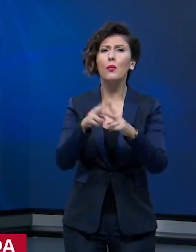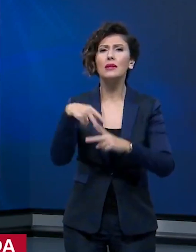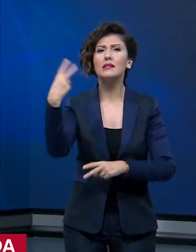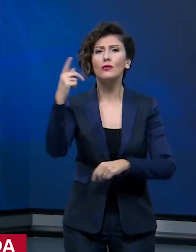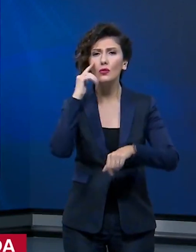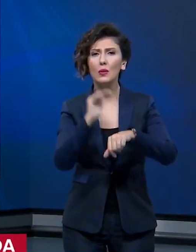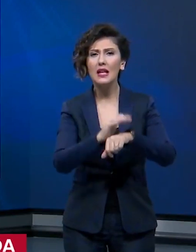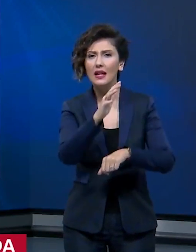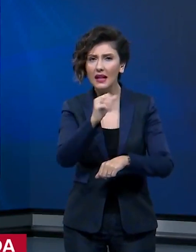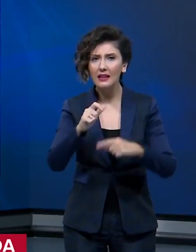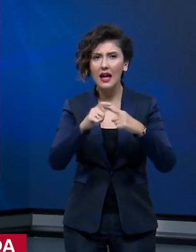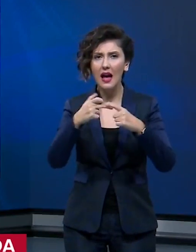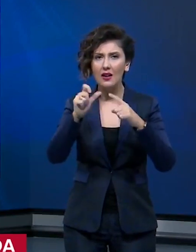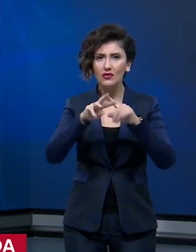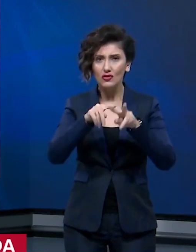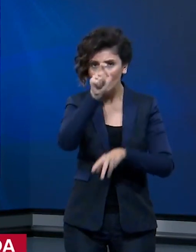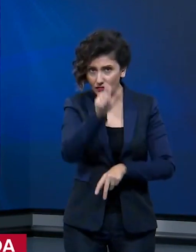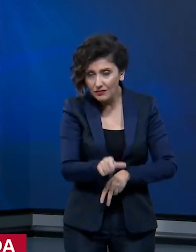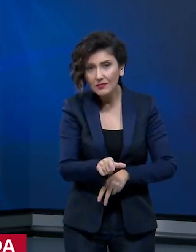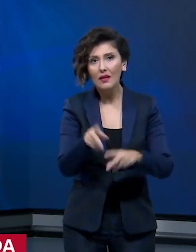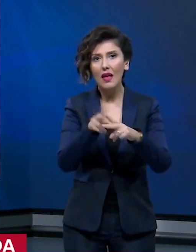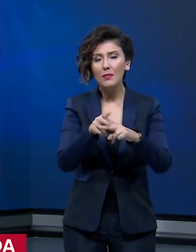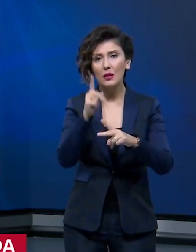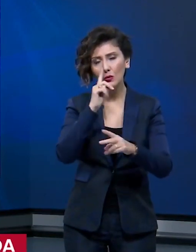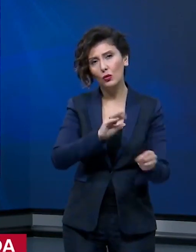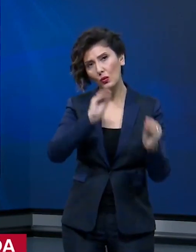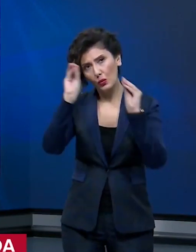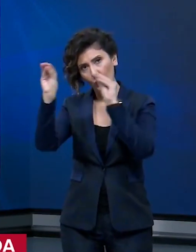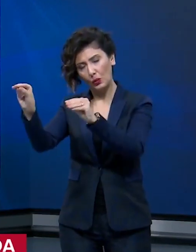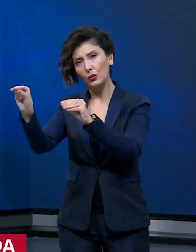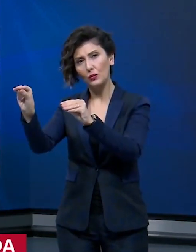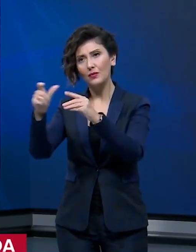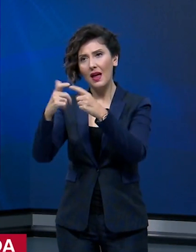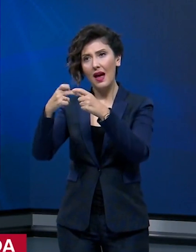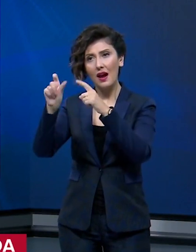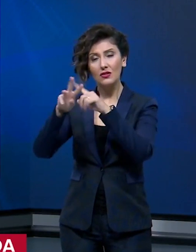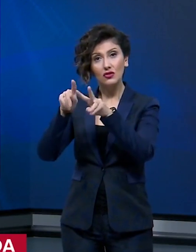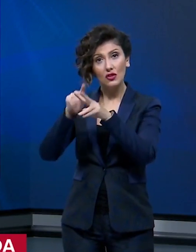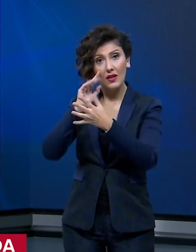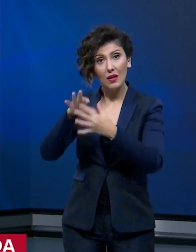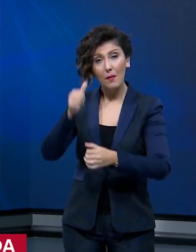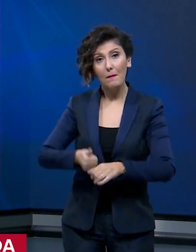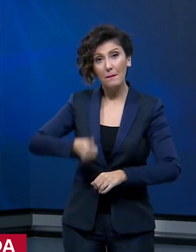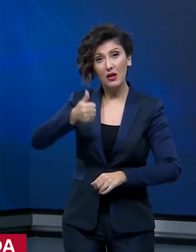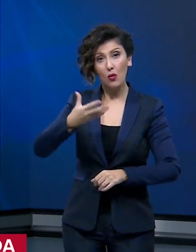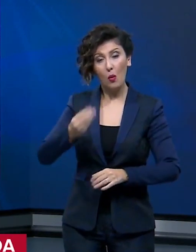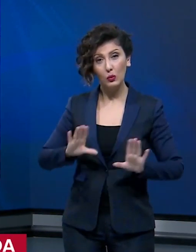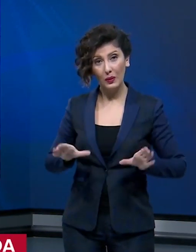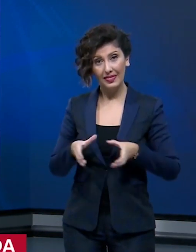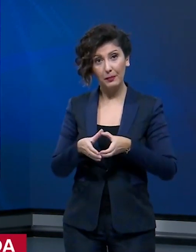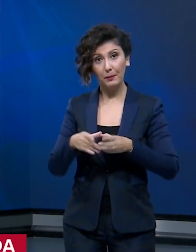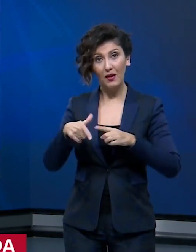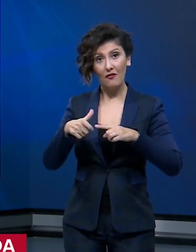Polis tarafından gözaltına alınan Özoğlu Öz, Emniyet Müdürlüğü'ne götürüldü. Ercan Özoğlu Öz'ün başında olduğu tim,